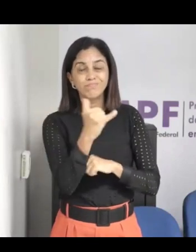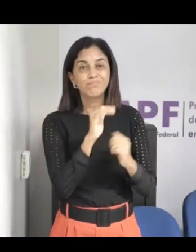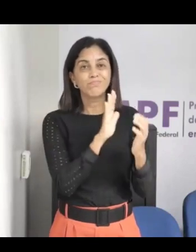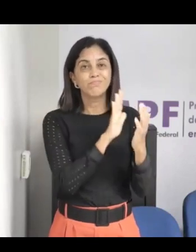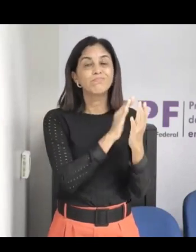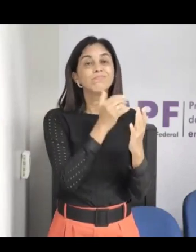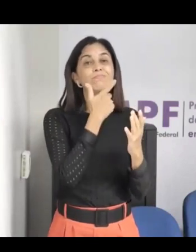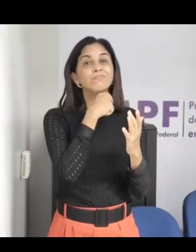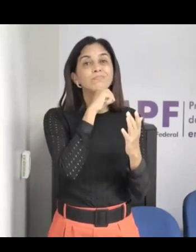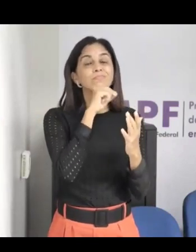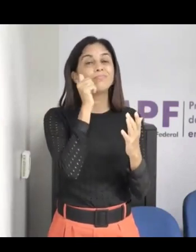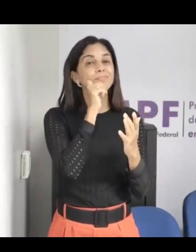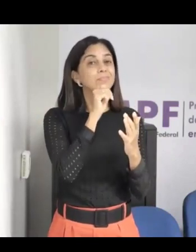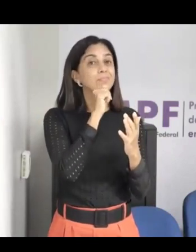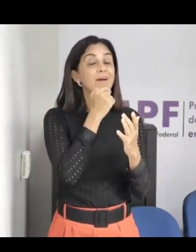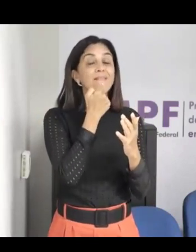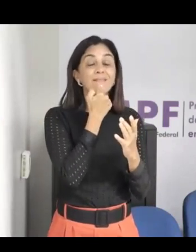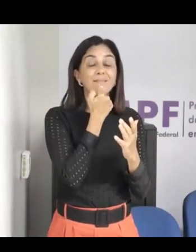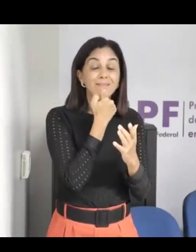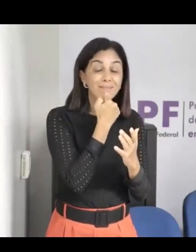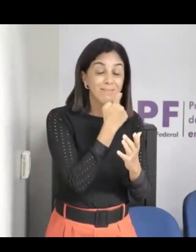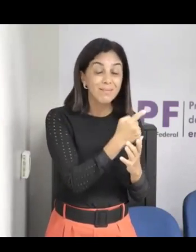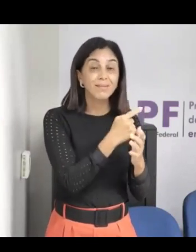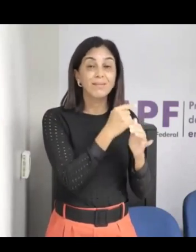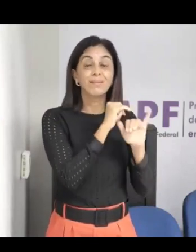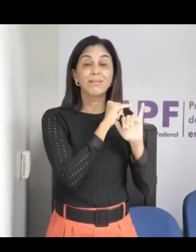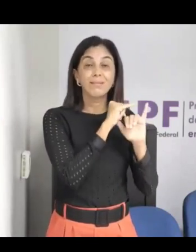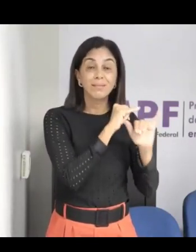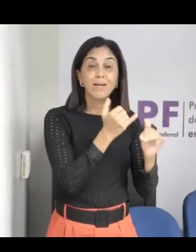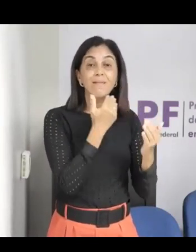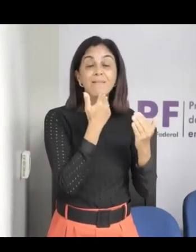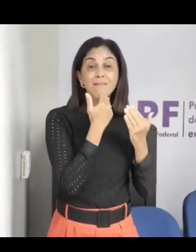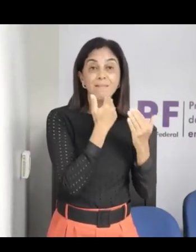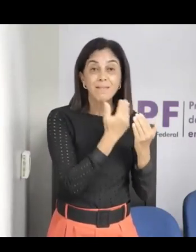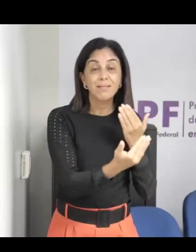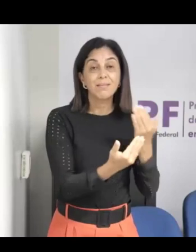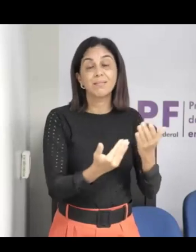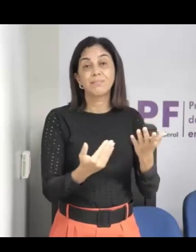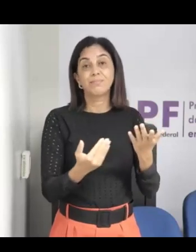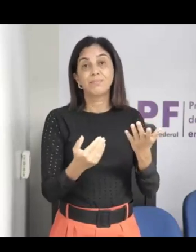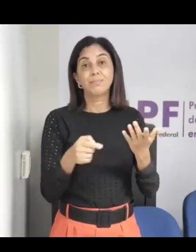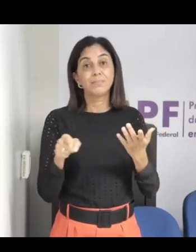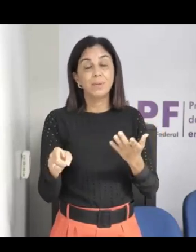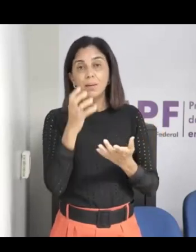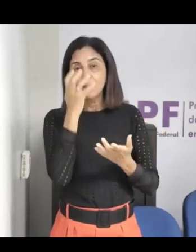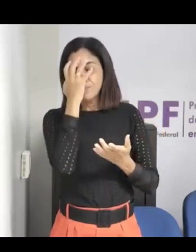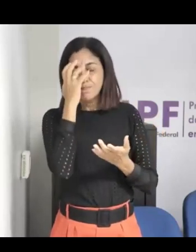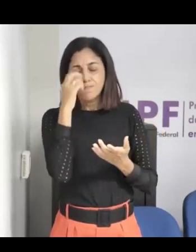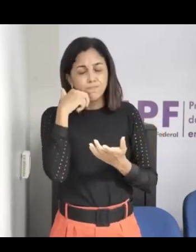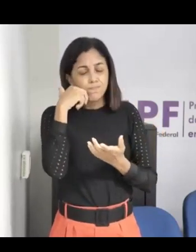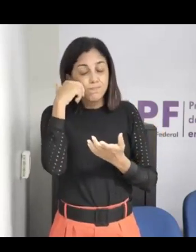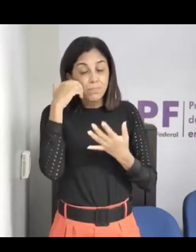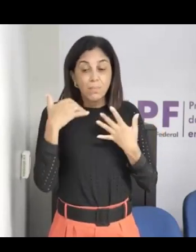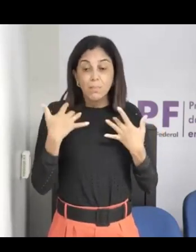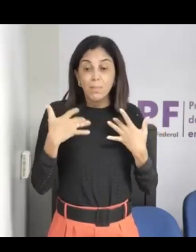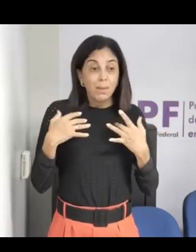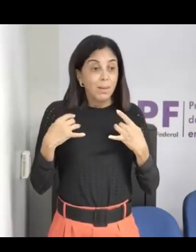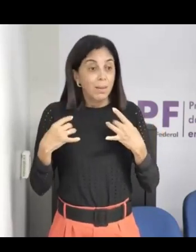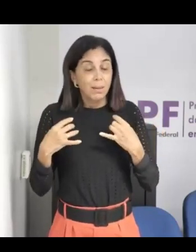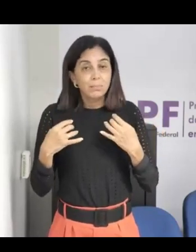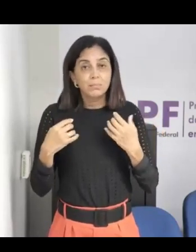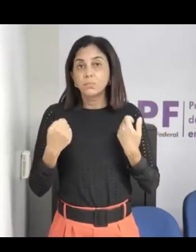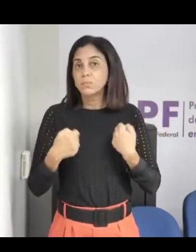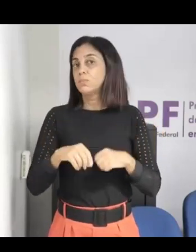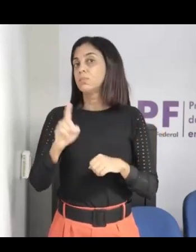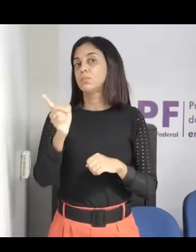sexual, tanto a presencial quanto a online, eles vão ter muita vergonha de contar isso para os pais, eles vão ter muito medo também de contar isso para os pais,